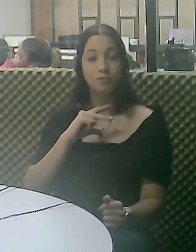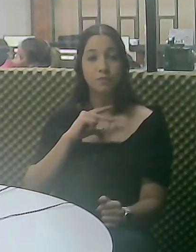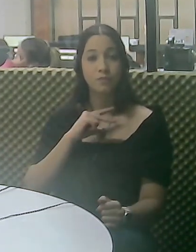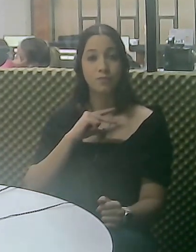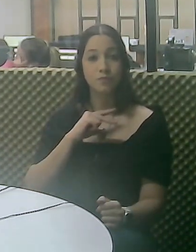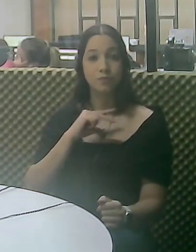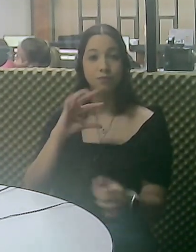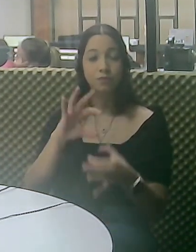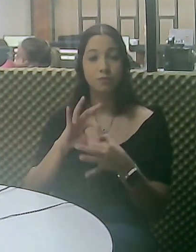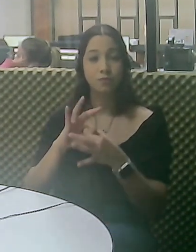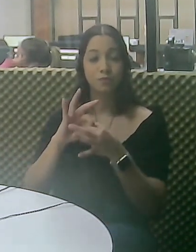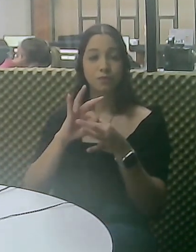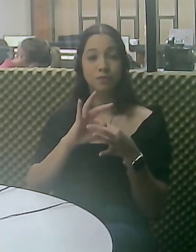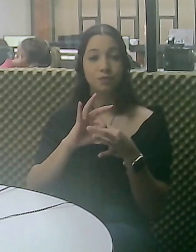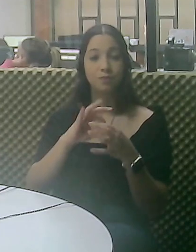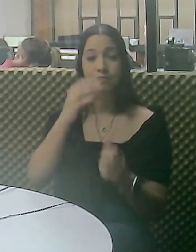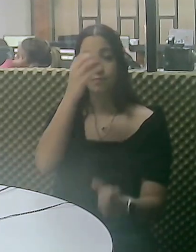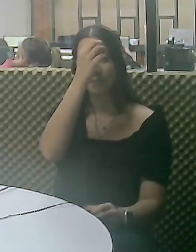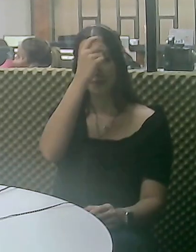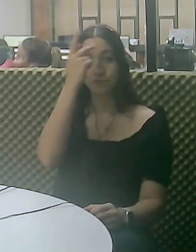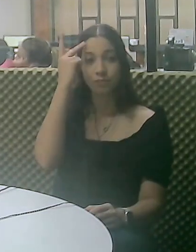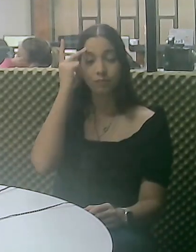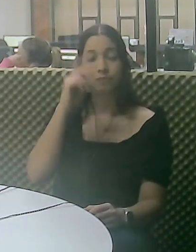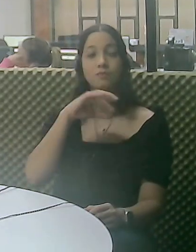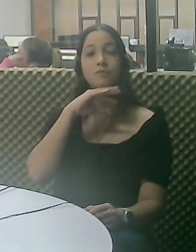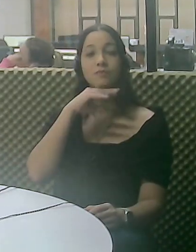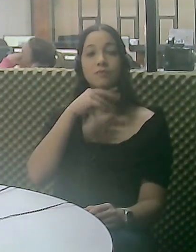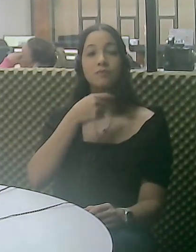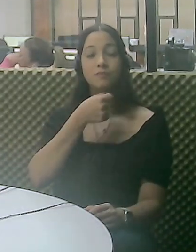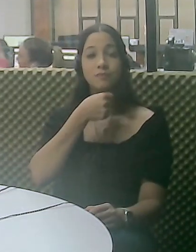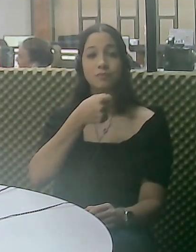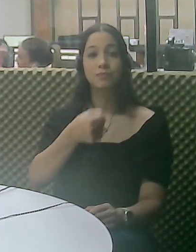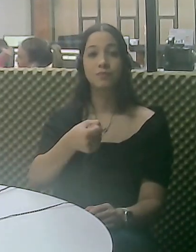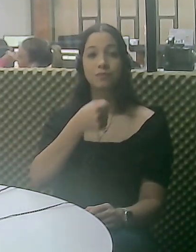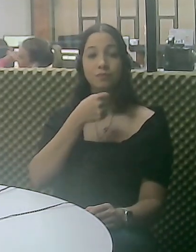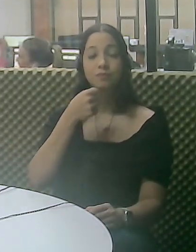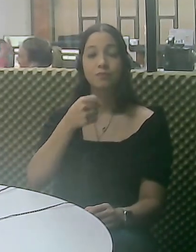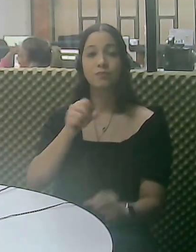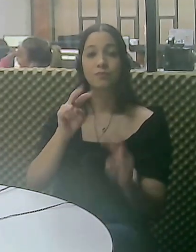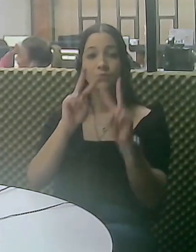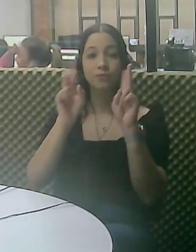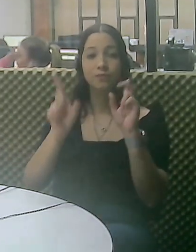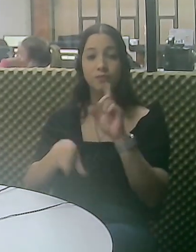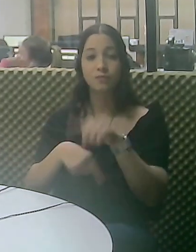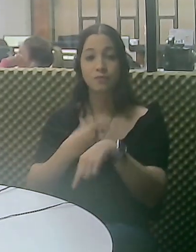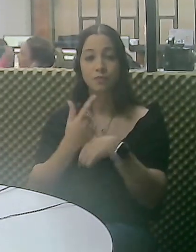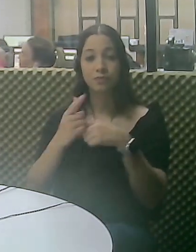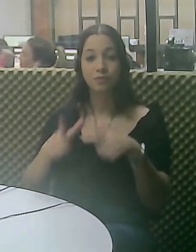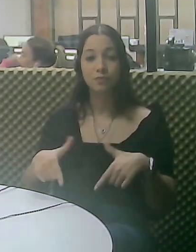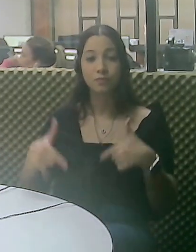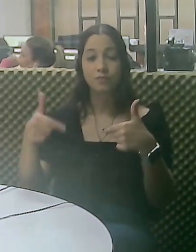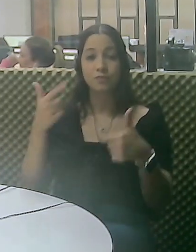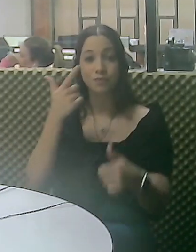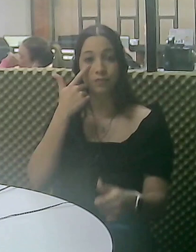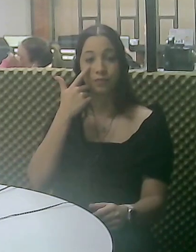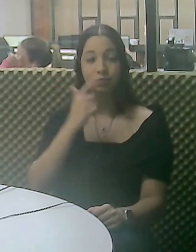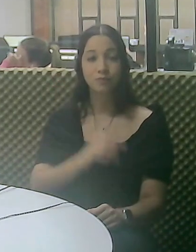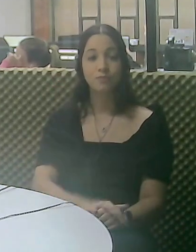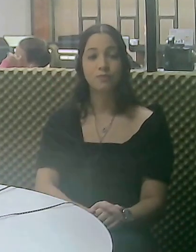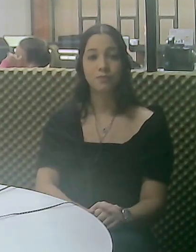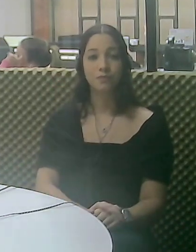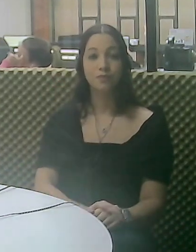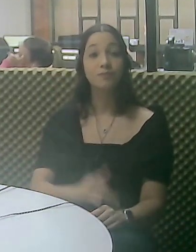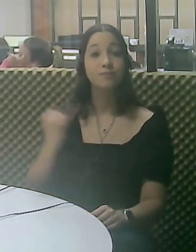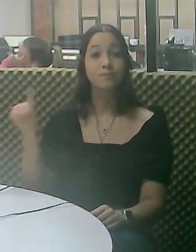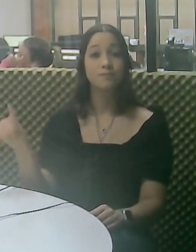sendo o credenciamento nas unidades de saúde particulares um complemento. O prefeito Odelmo Leão comentou em coletiva de imprensa sobre